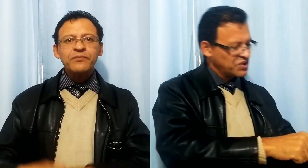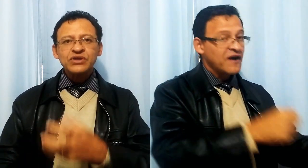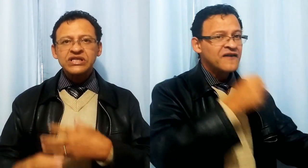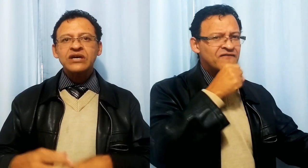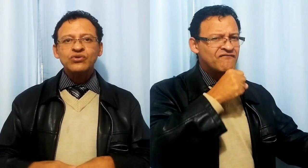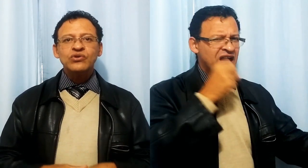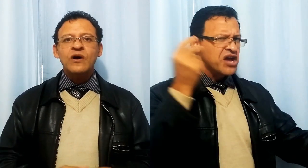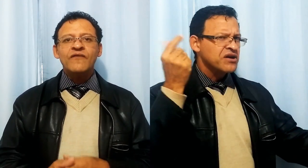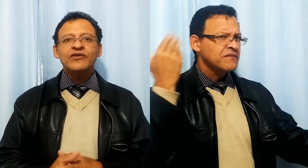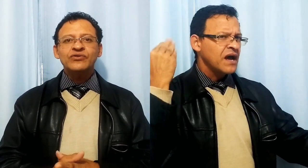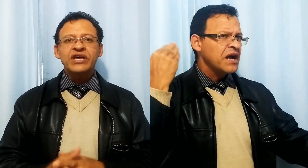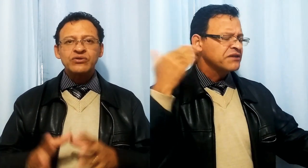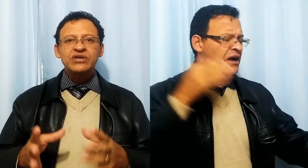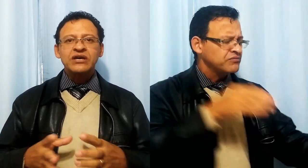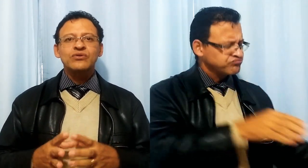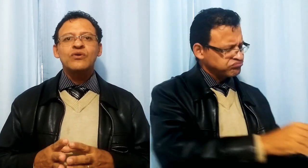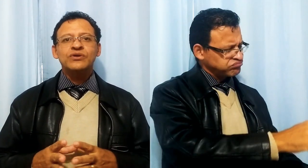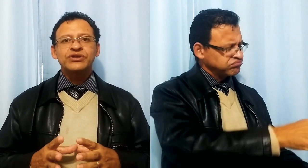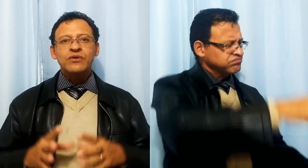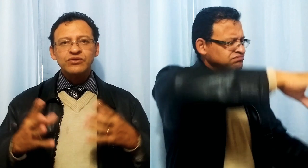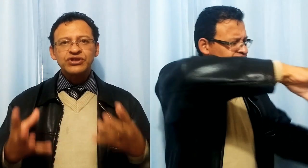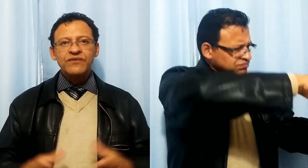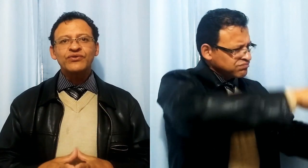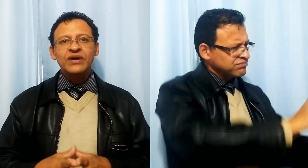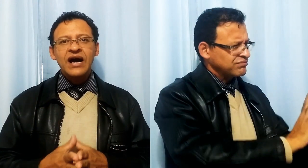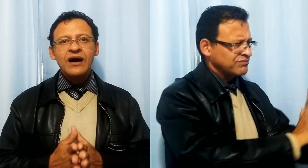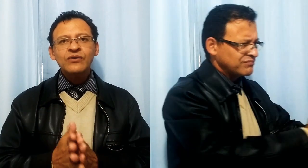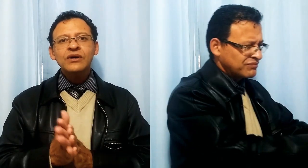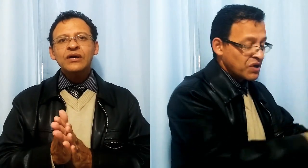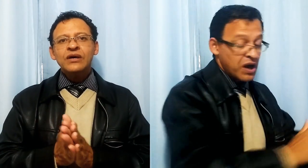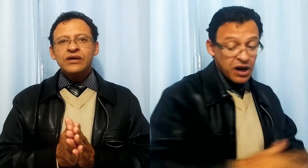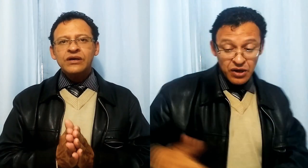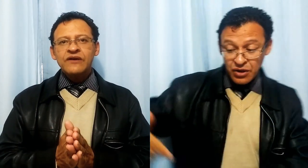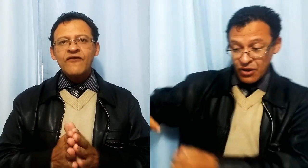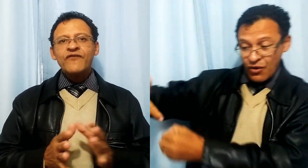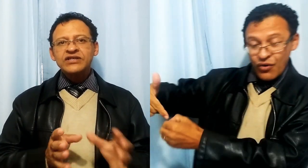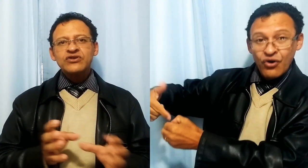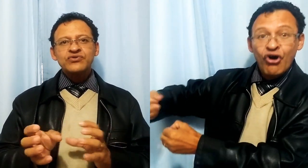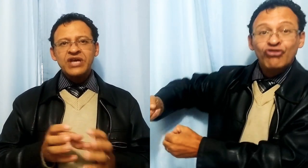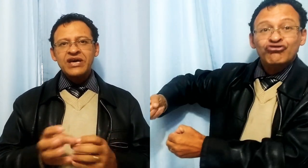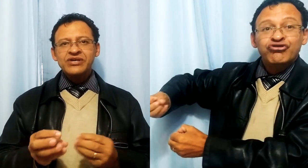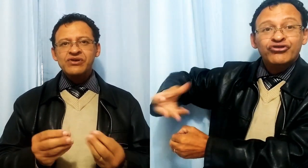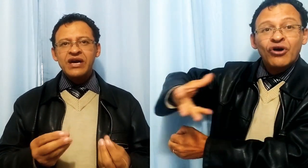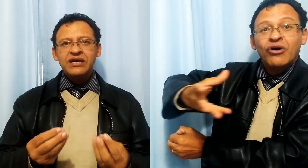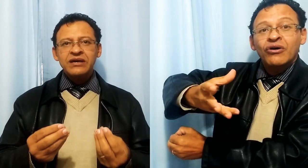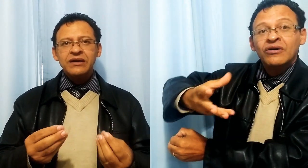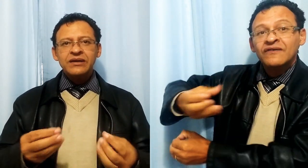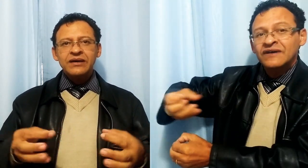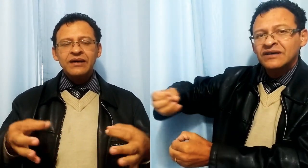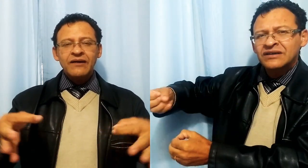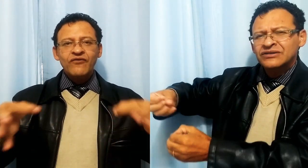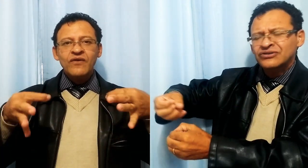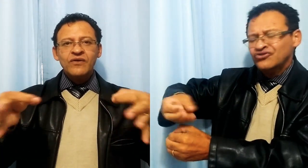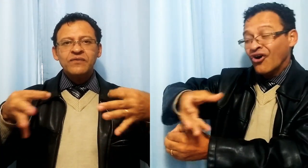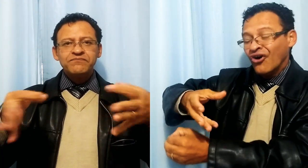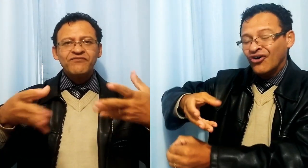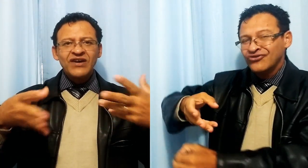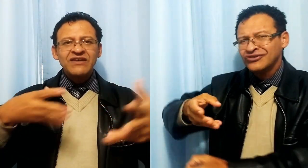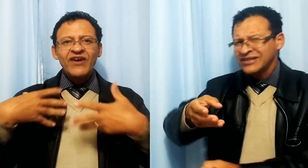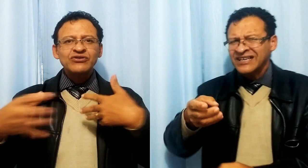% nova no dentro do tanque do combustível do carro e vou fazer um teste aí, vou fazer vários